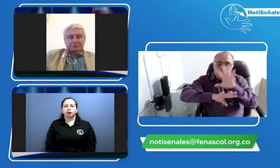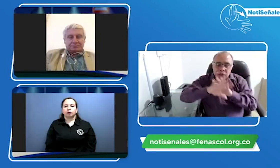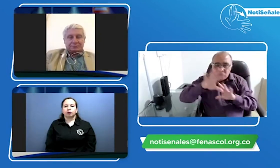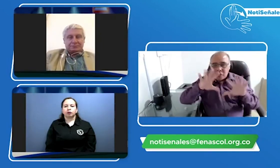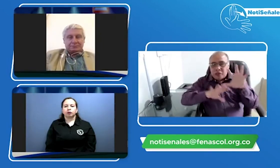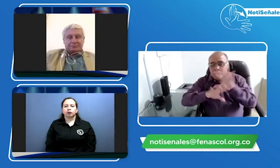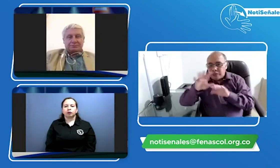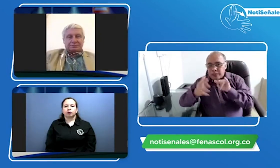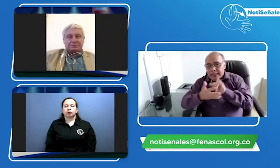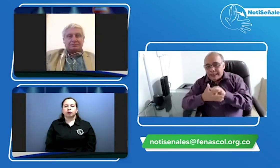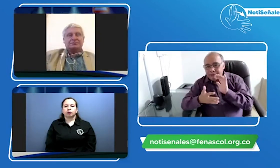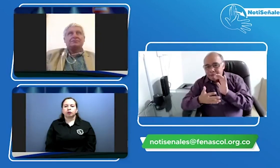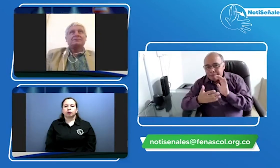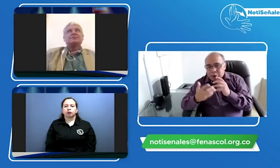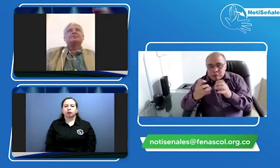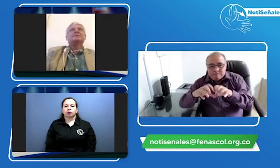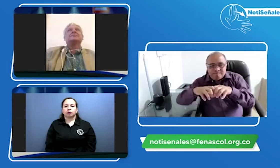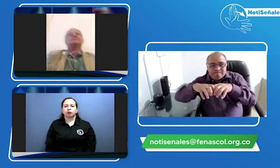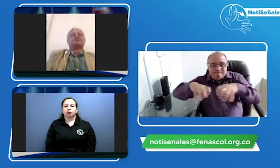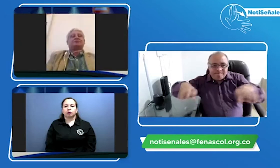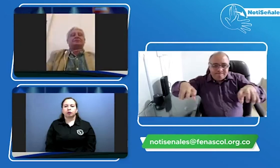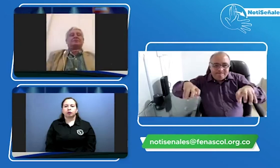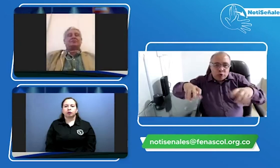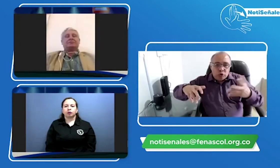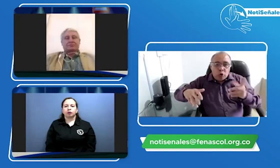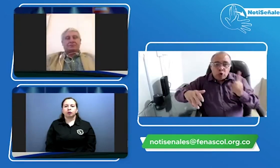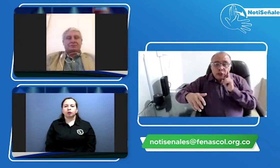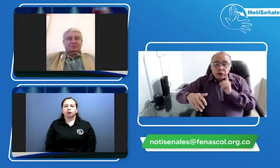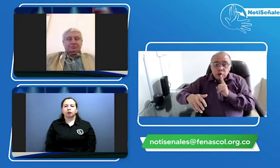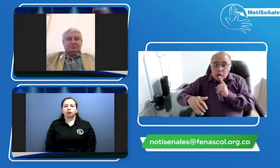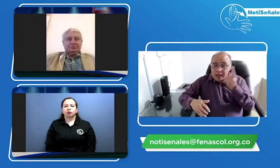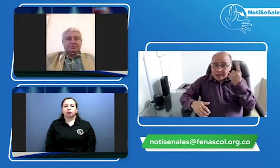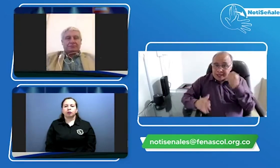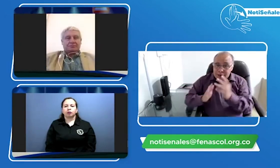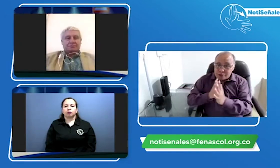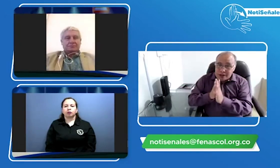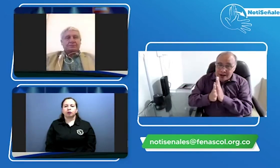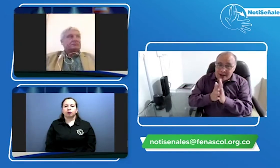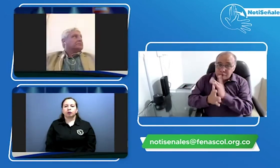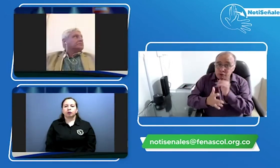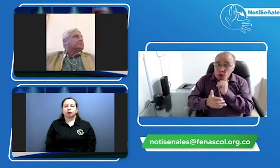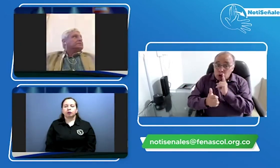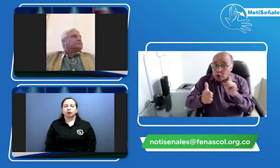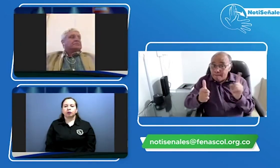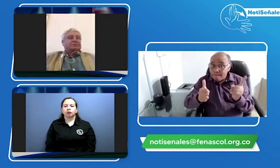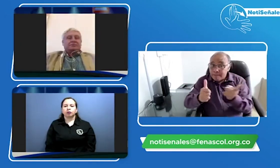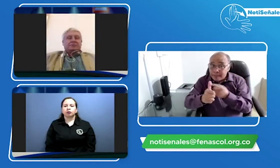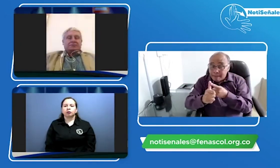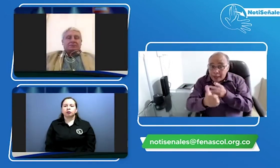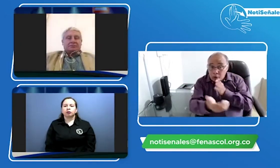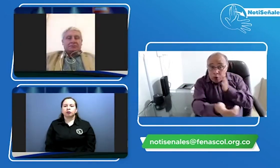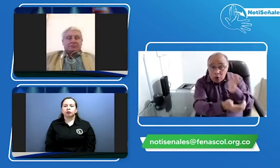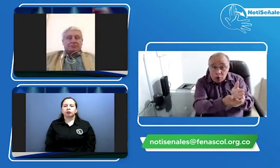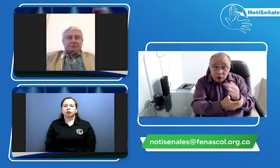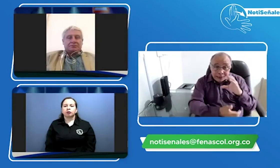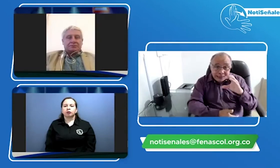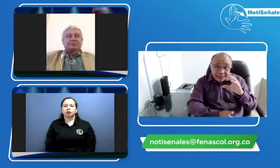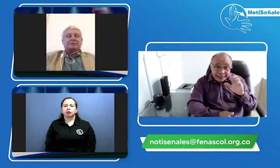de ajustes razonables y usted tiene razón en que todavía hay como mucha duda al respecto